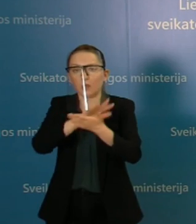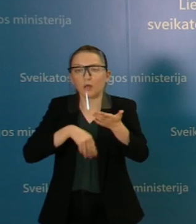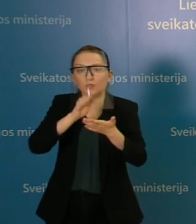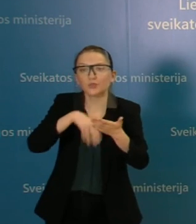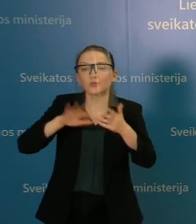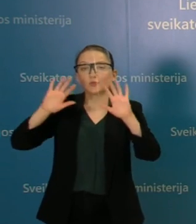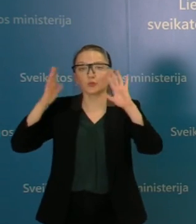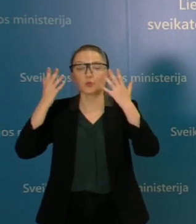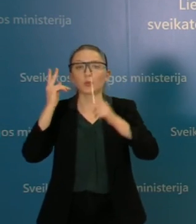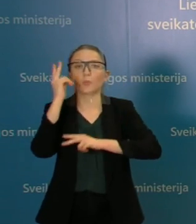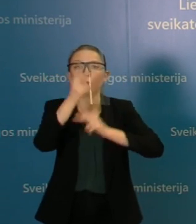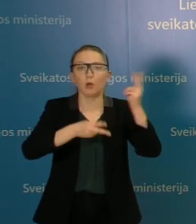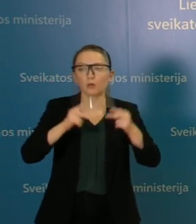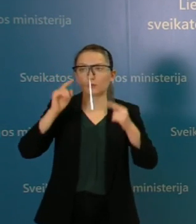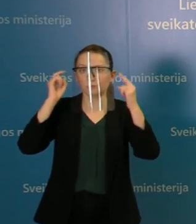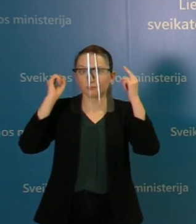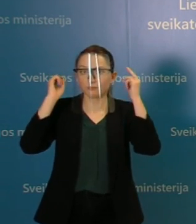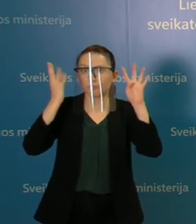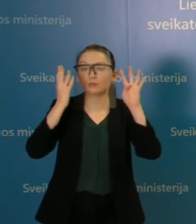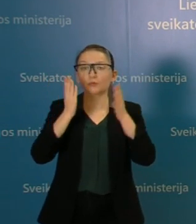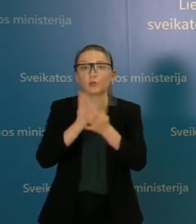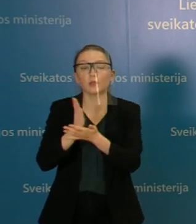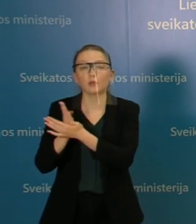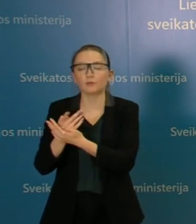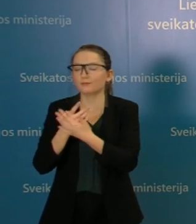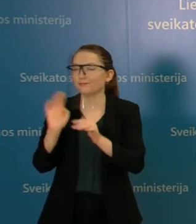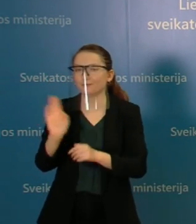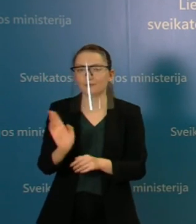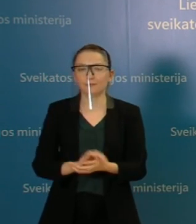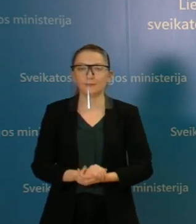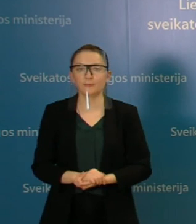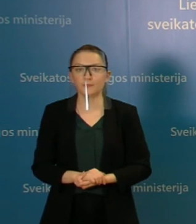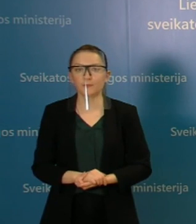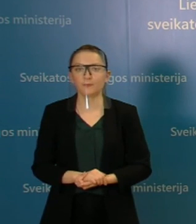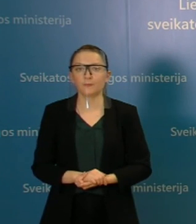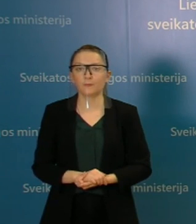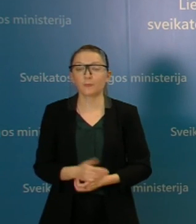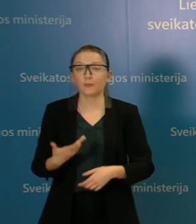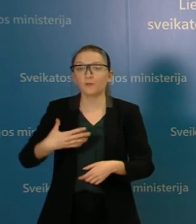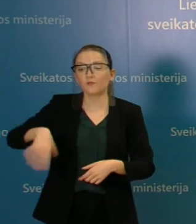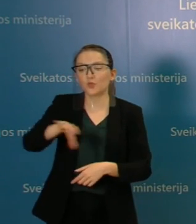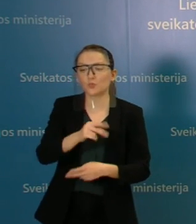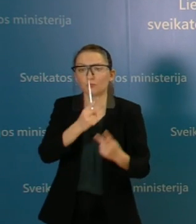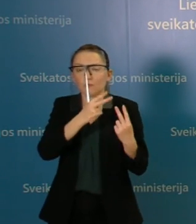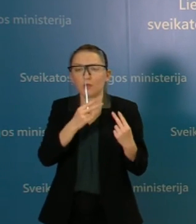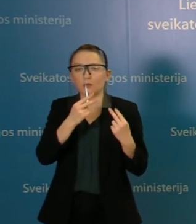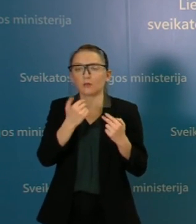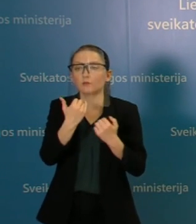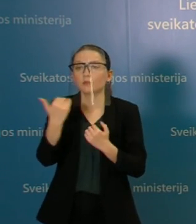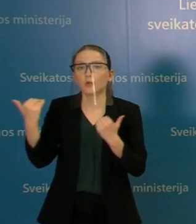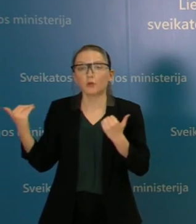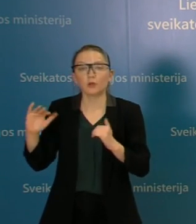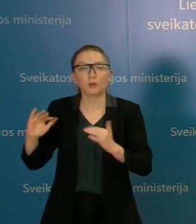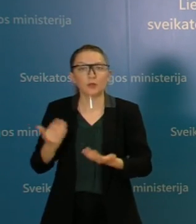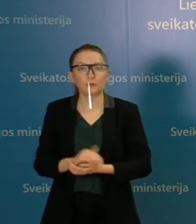esam šokiruoti ar panašiai. Tai mūsų visų pareigas šitoj situacijoj yra